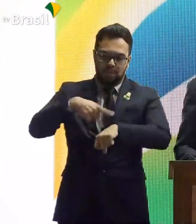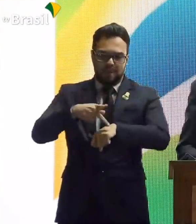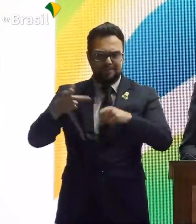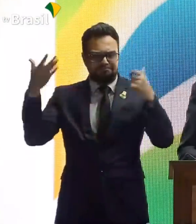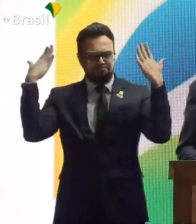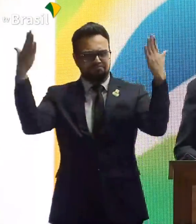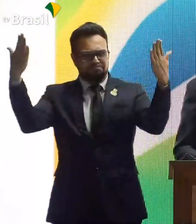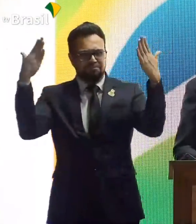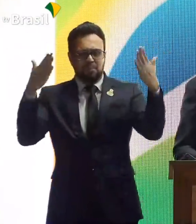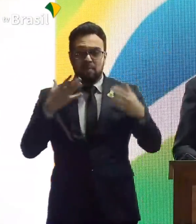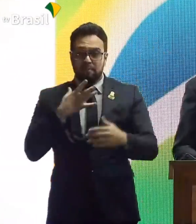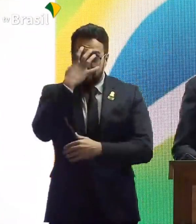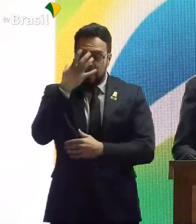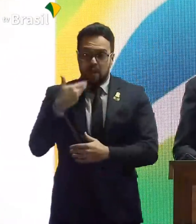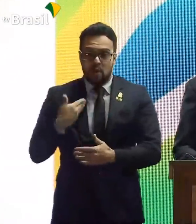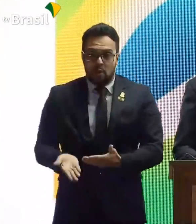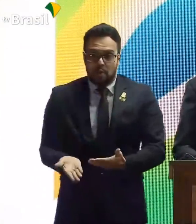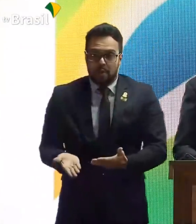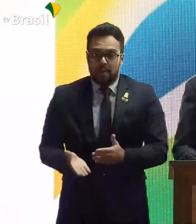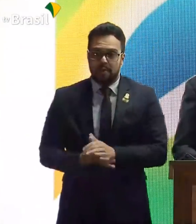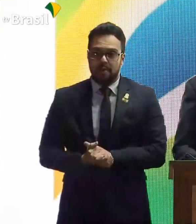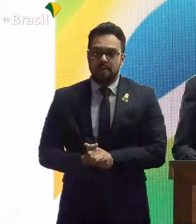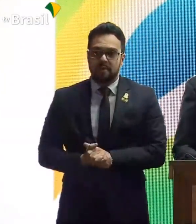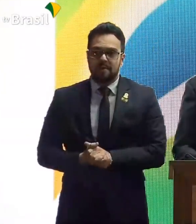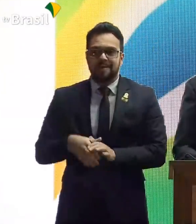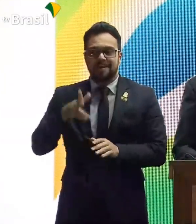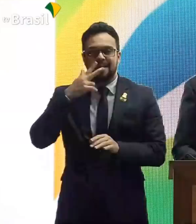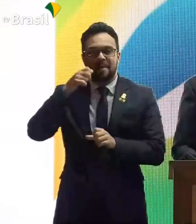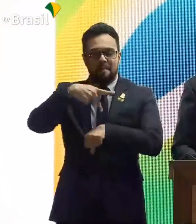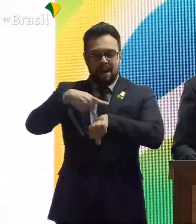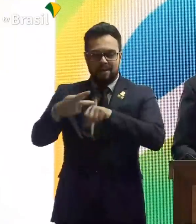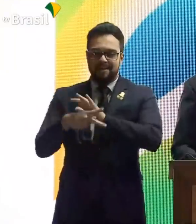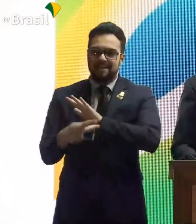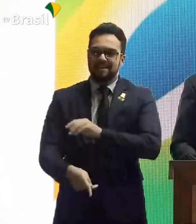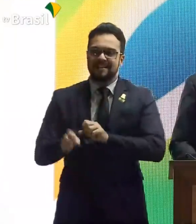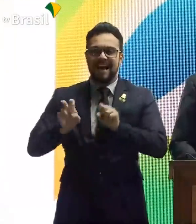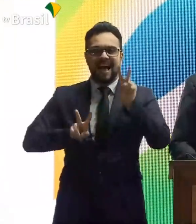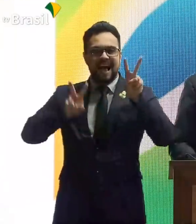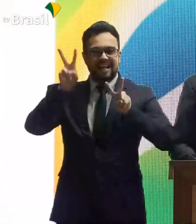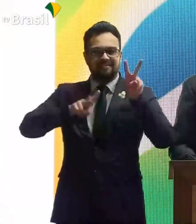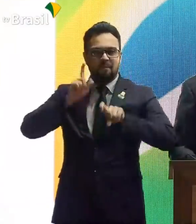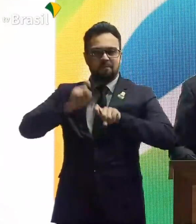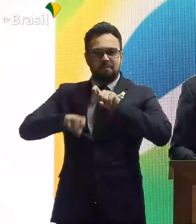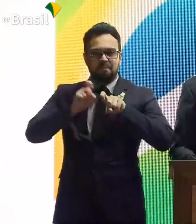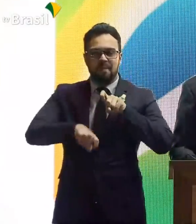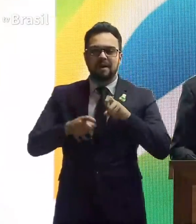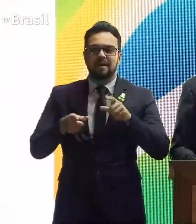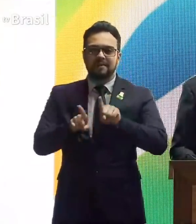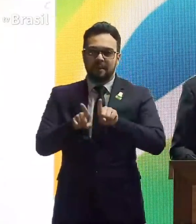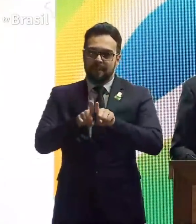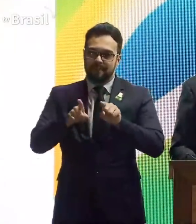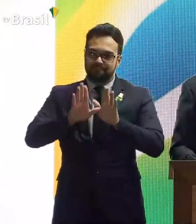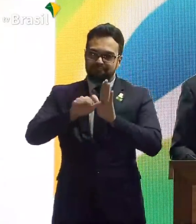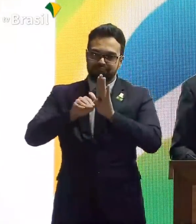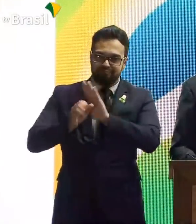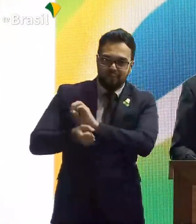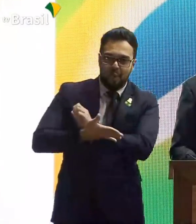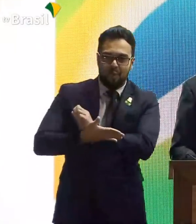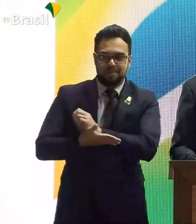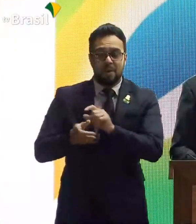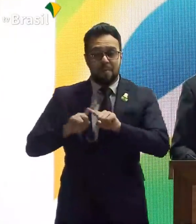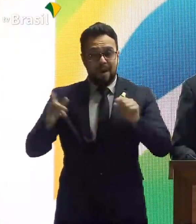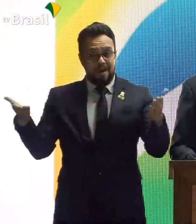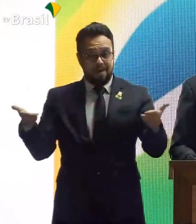desconfiança. Um país do carnaval, do sexo e da corrupção. Está